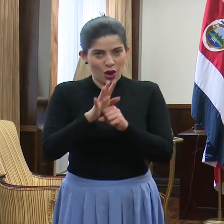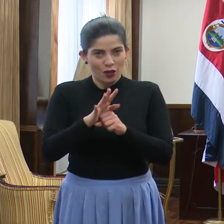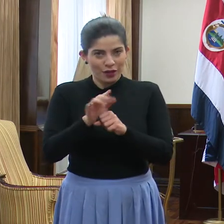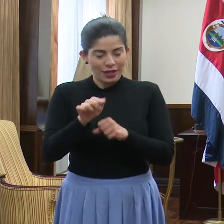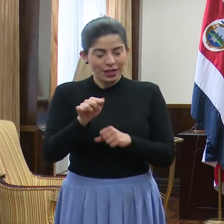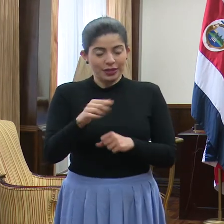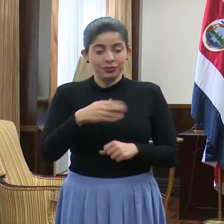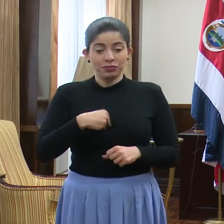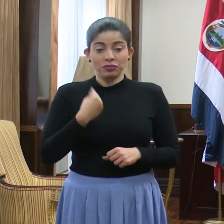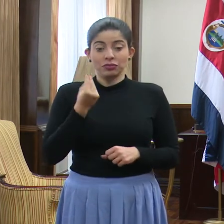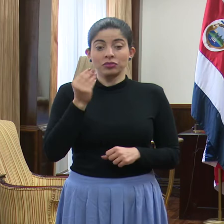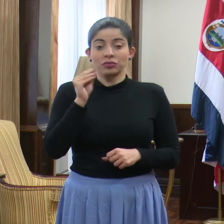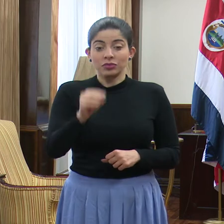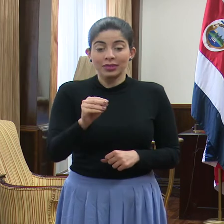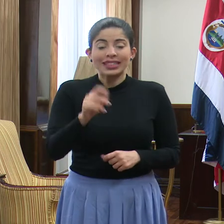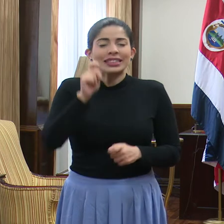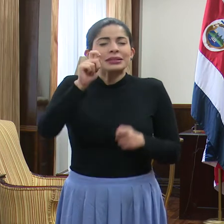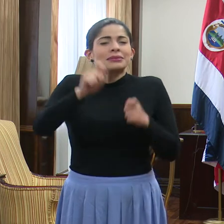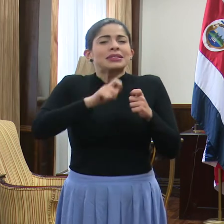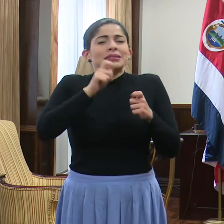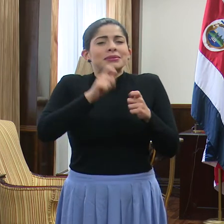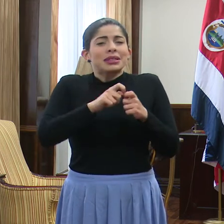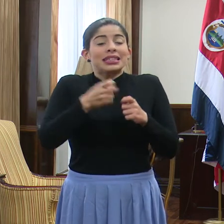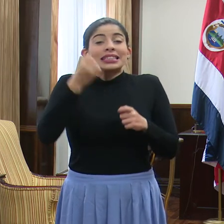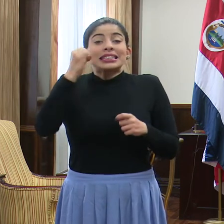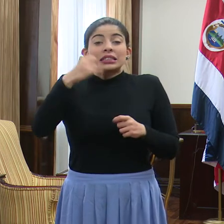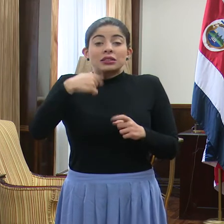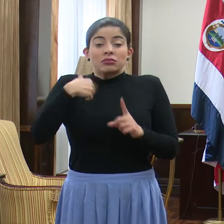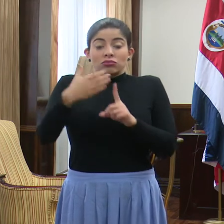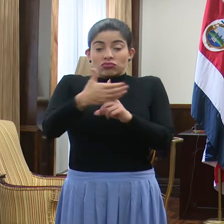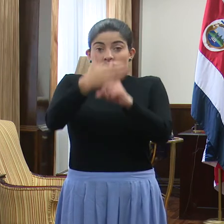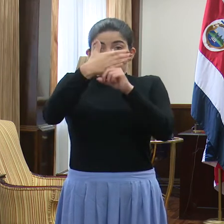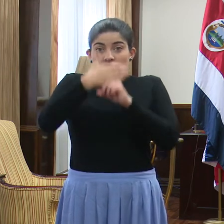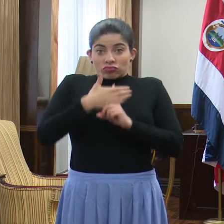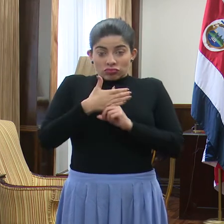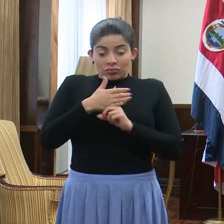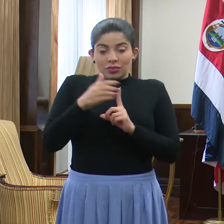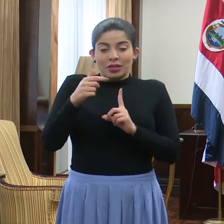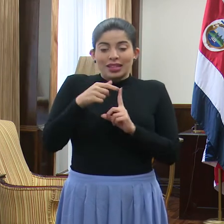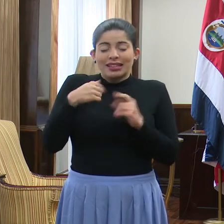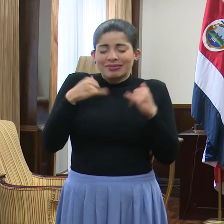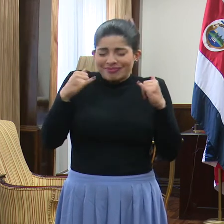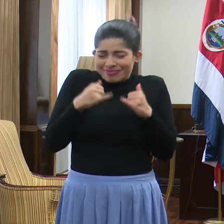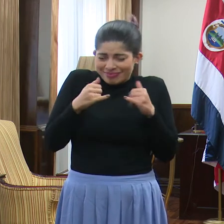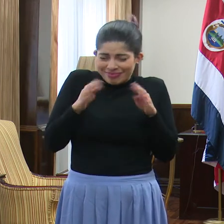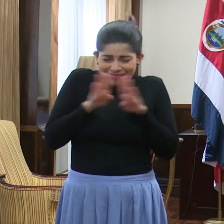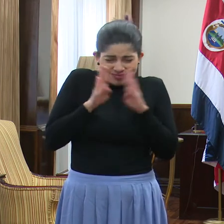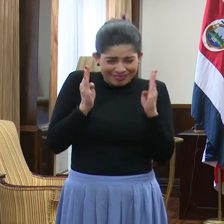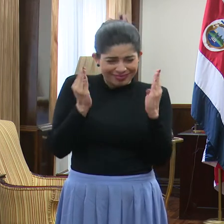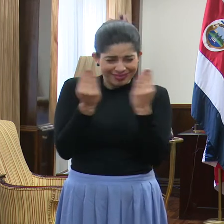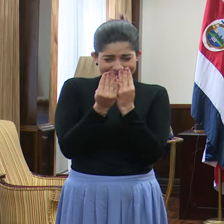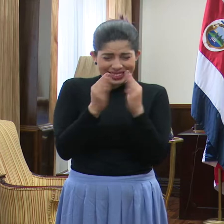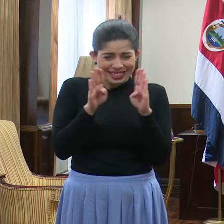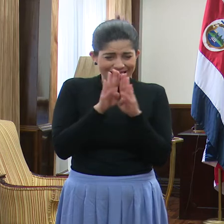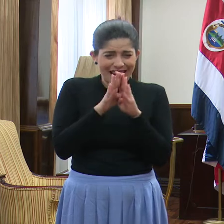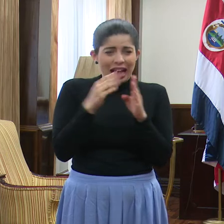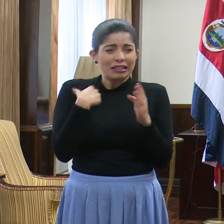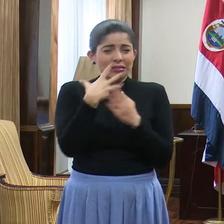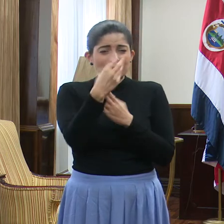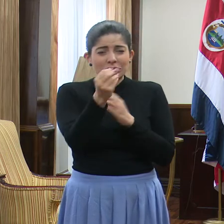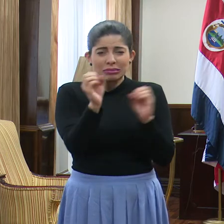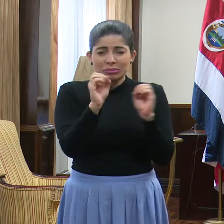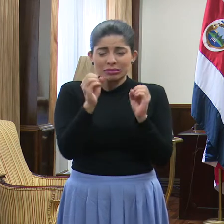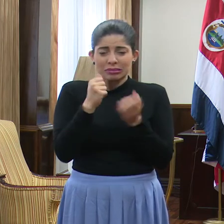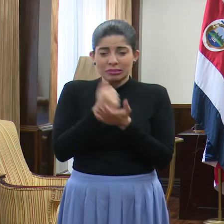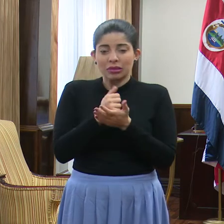-19. Y que es precisamente el aislamiento, el confinamiento el que le va a poner fin a esto, o